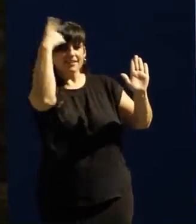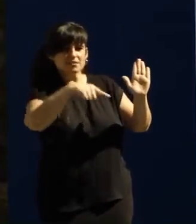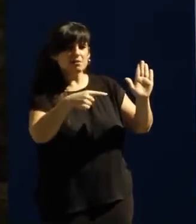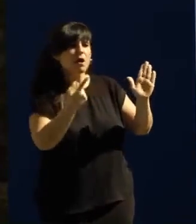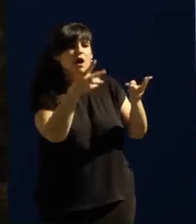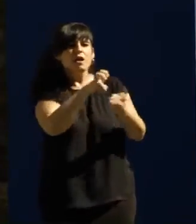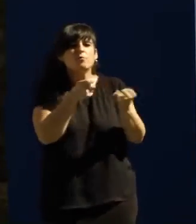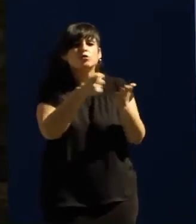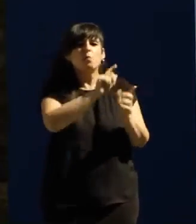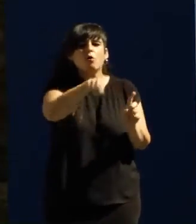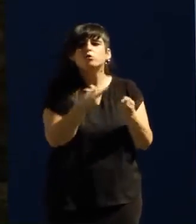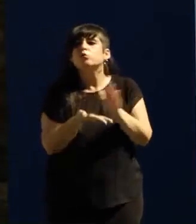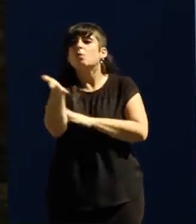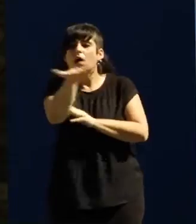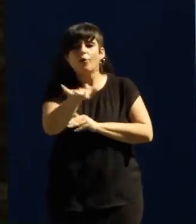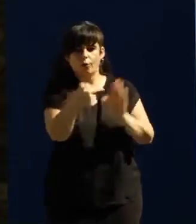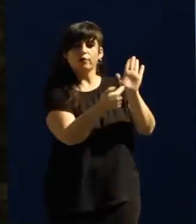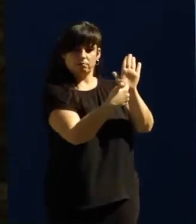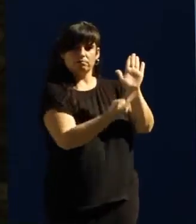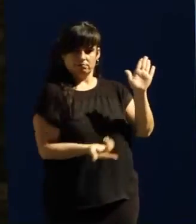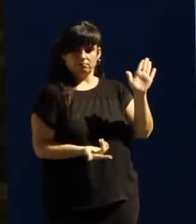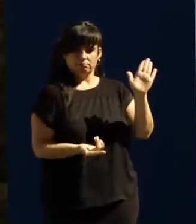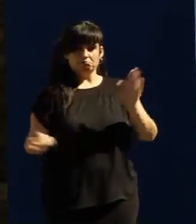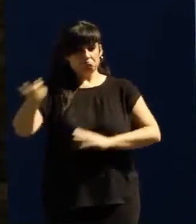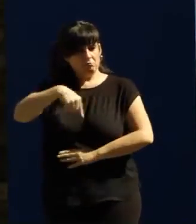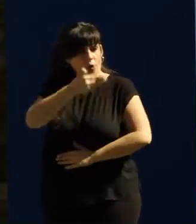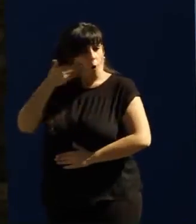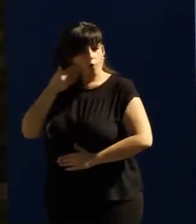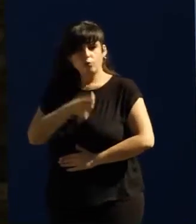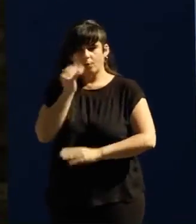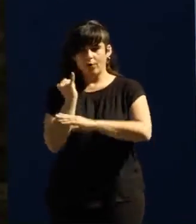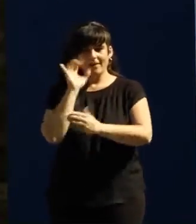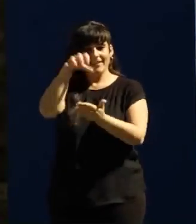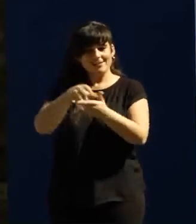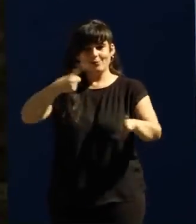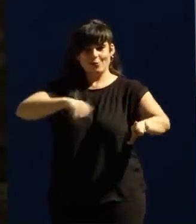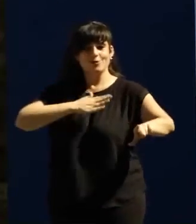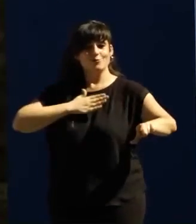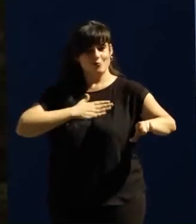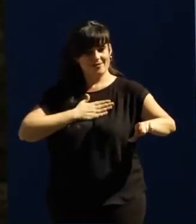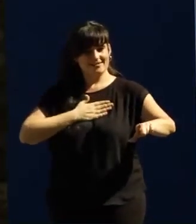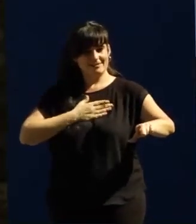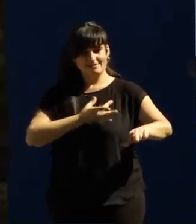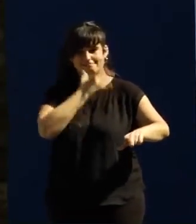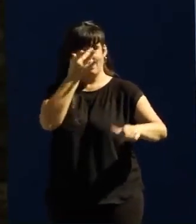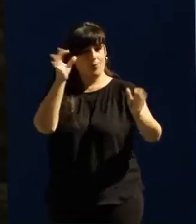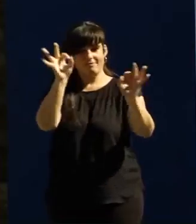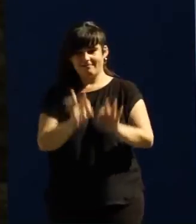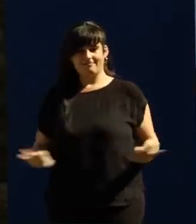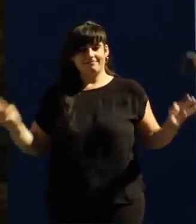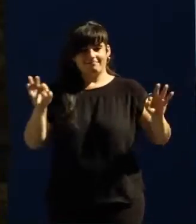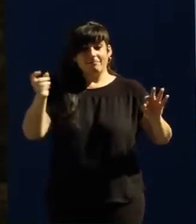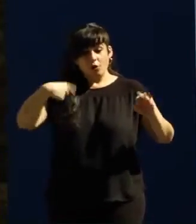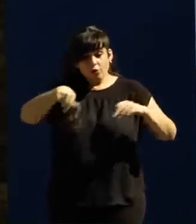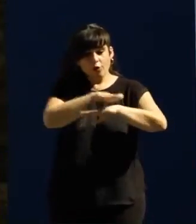invierte lo que sobra. Allí donde gobernamos recuperamos el orgullo de decir que las instituciones son nuestras y que no nos avergüenzan. Gobernamos